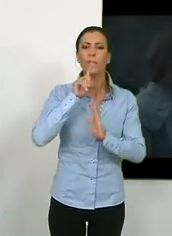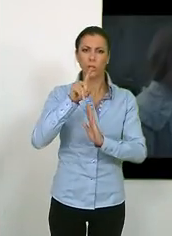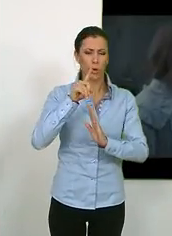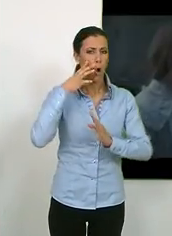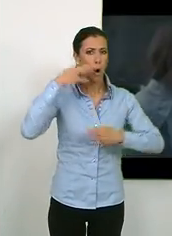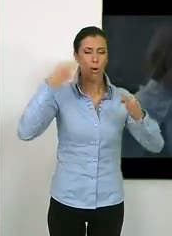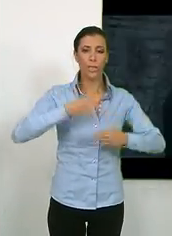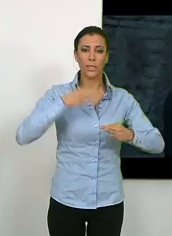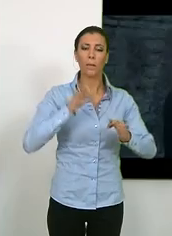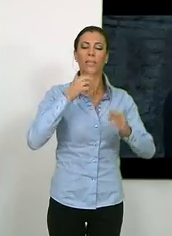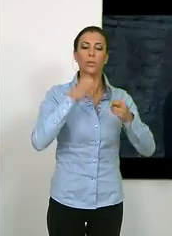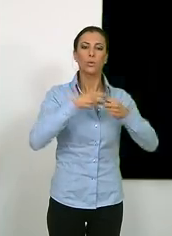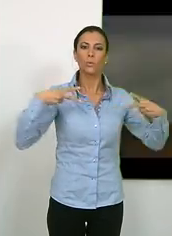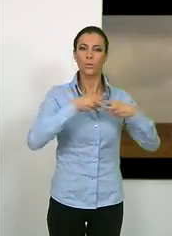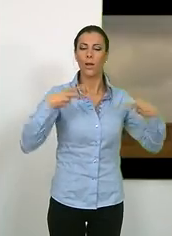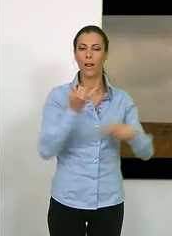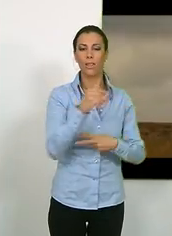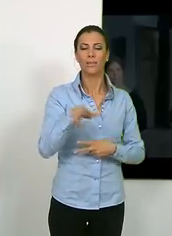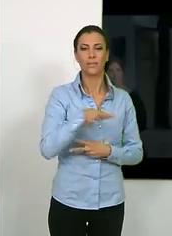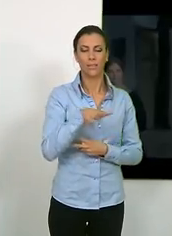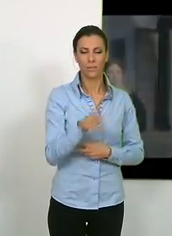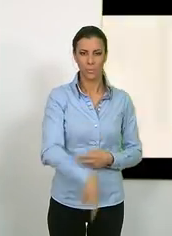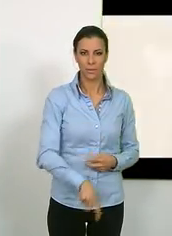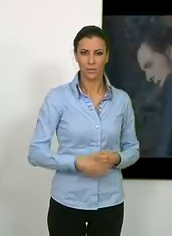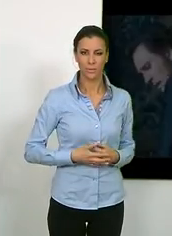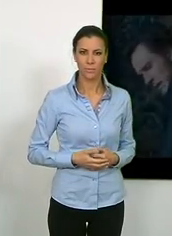original con subtítulos en castellano.